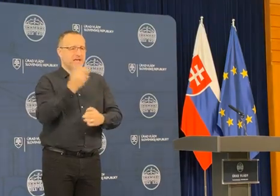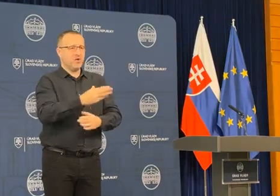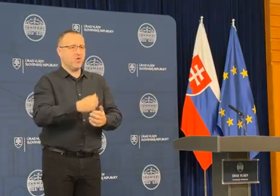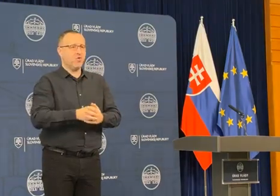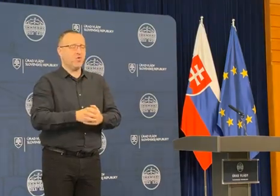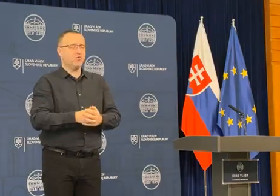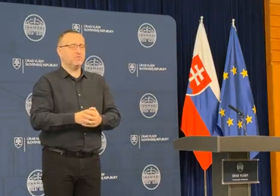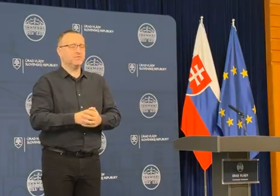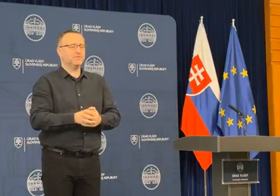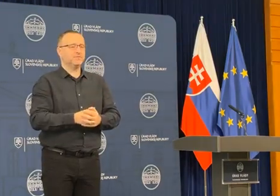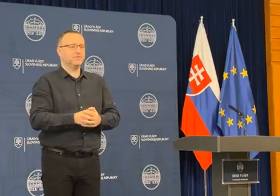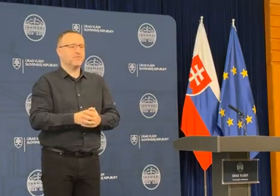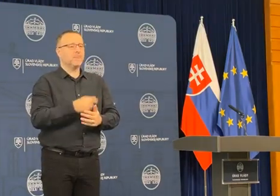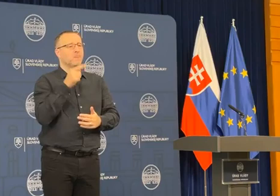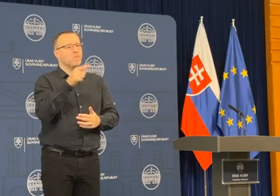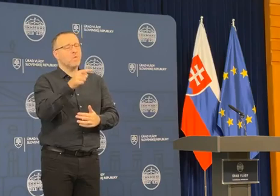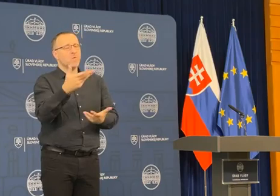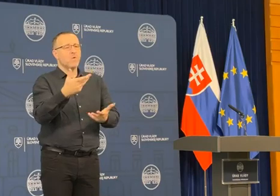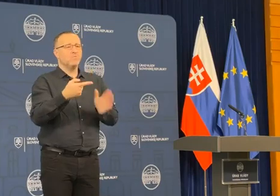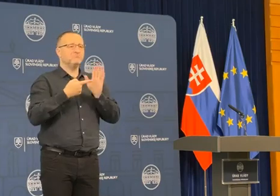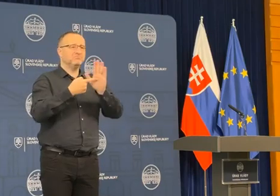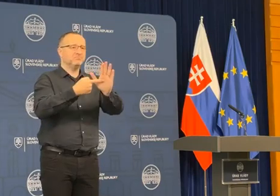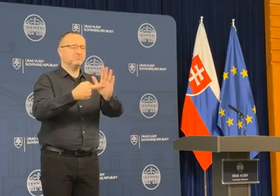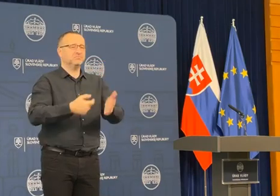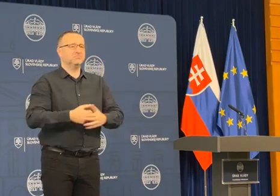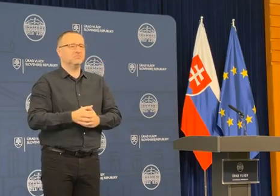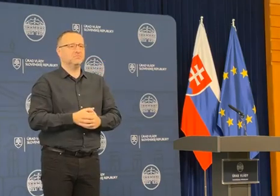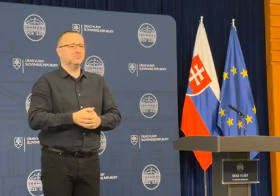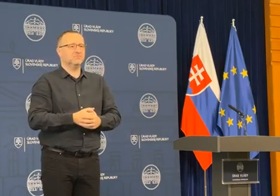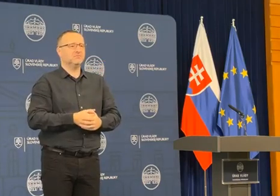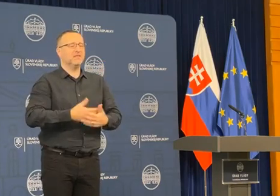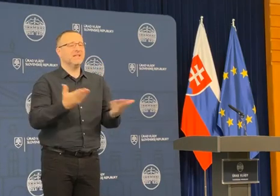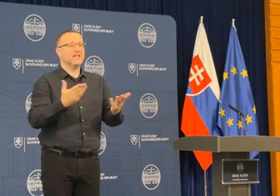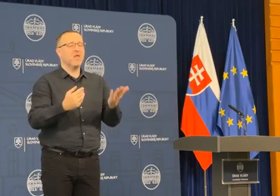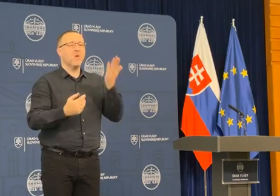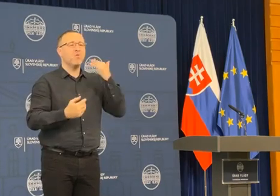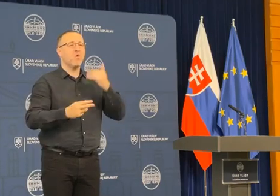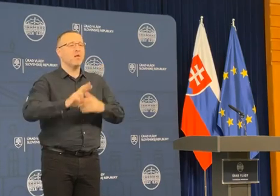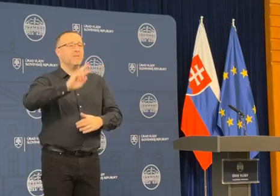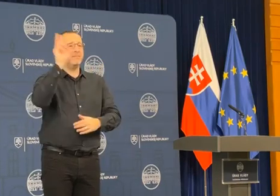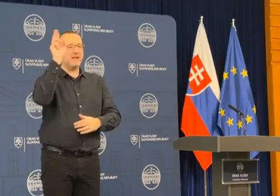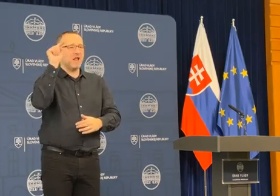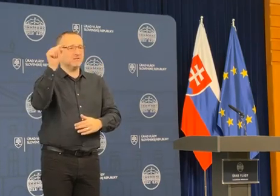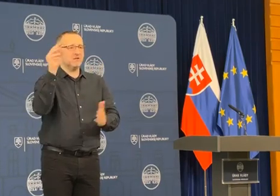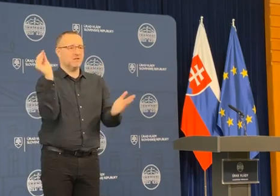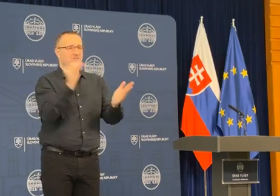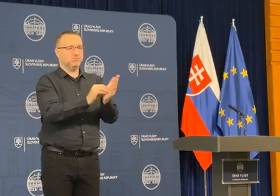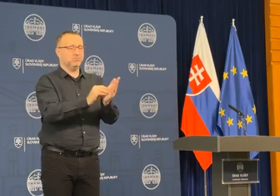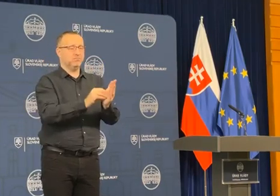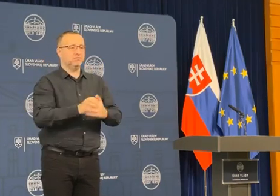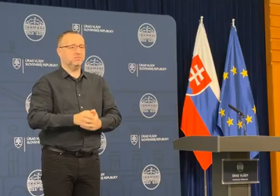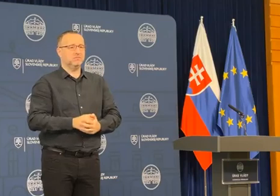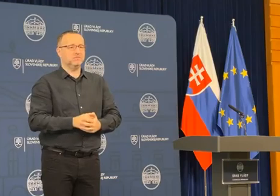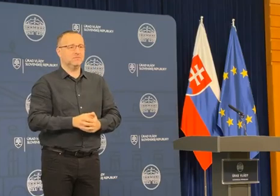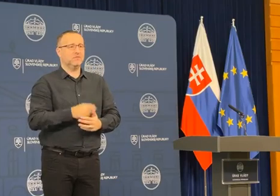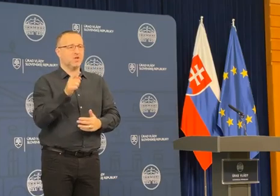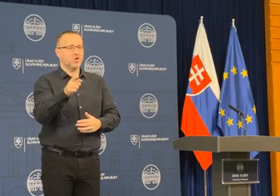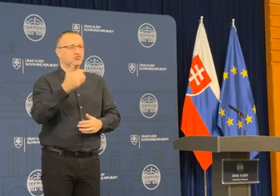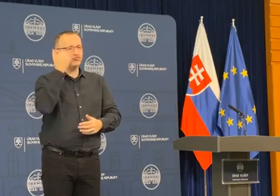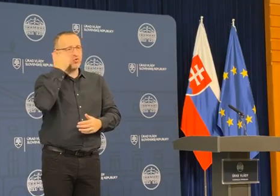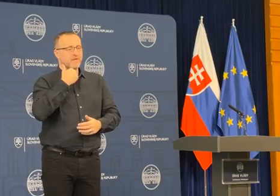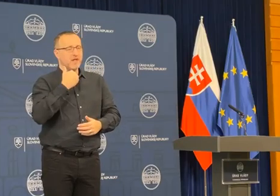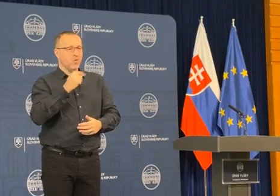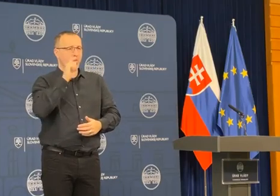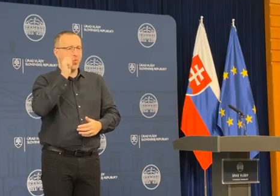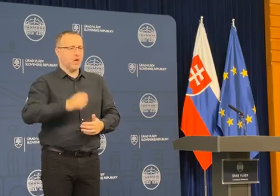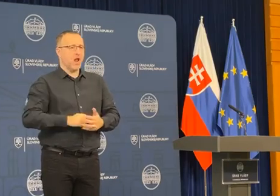A svojím spôsobom ono to odráža do istej miery, že kde bol zaregistrovaný práve tento človek alebo